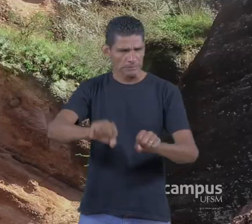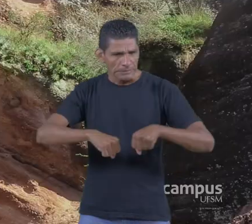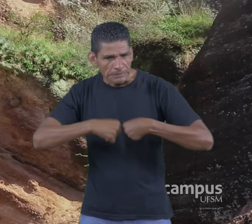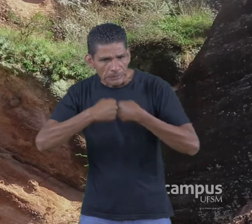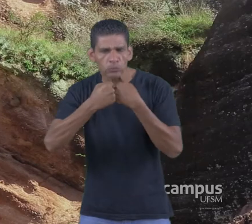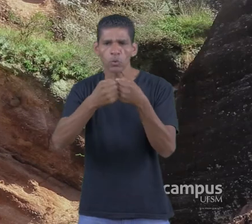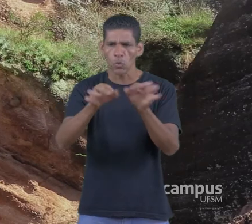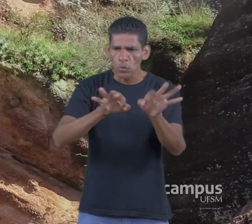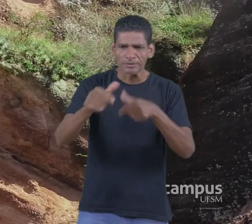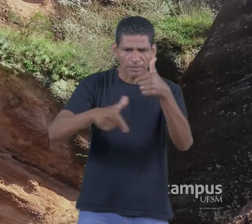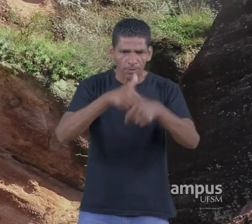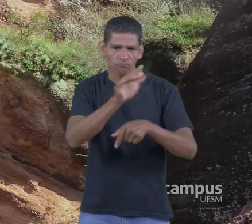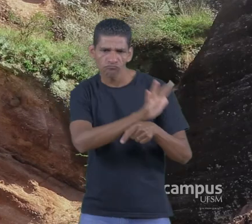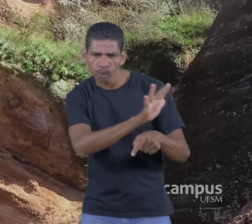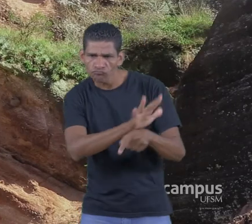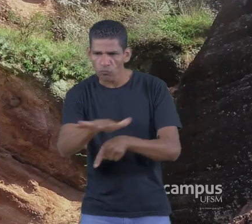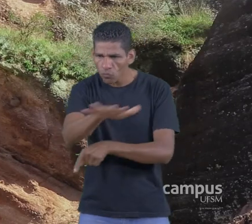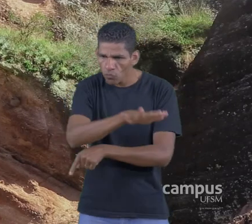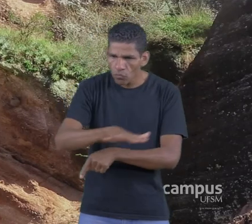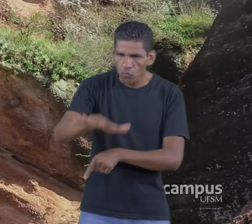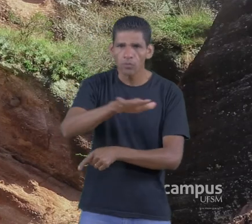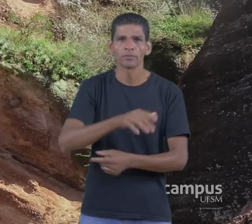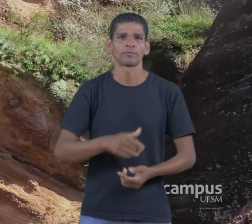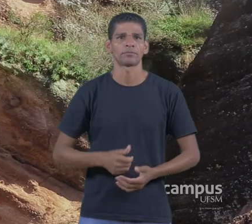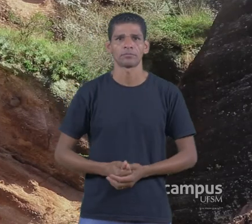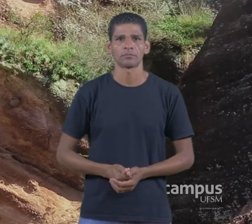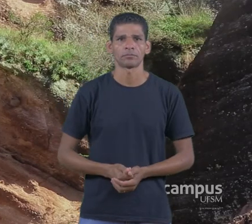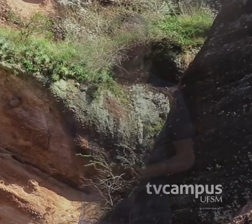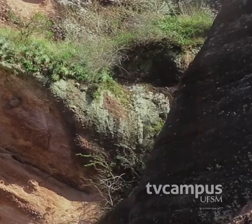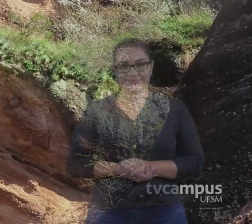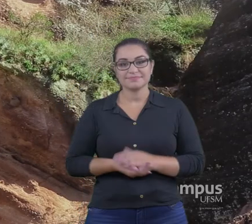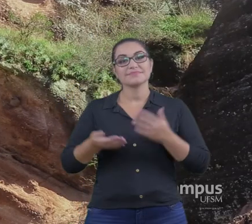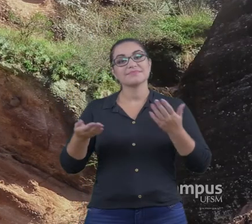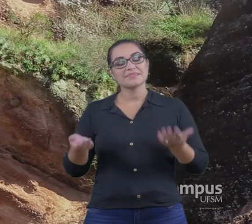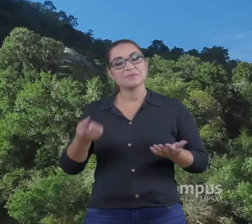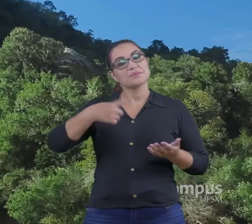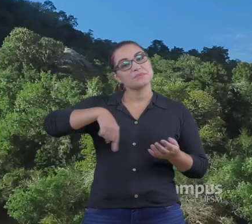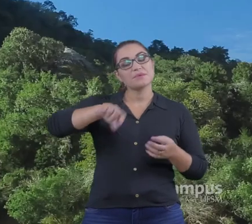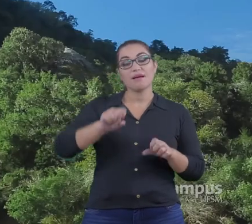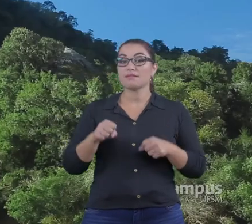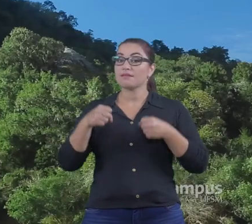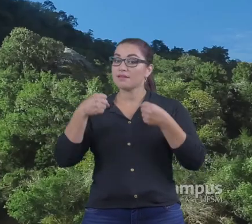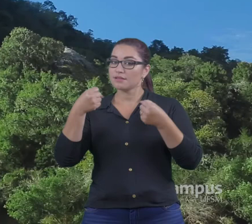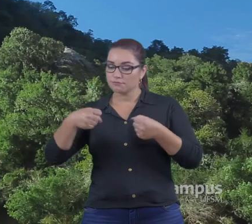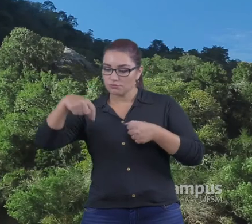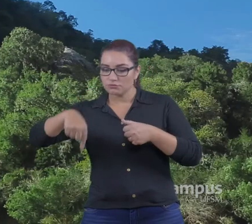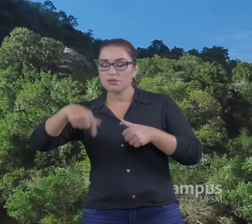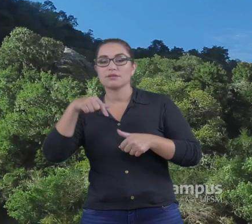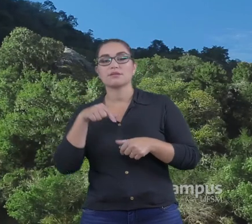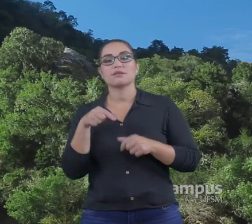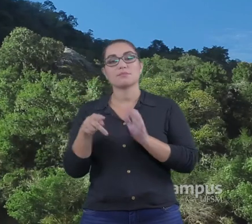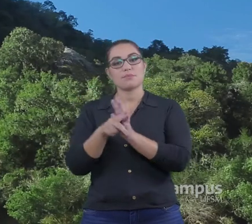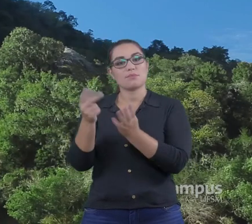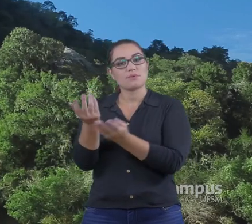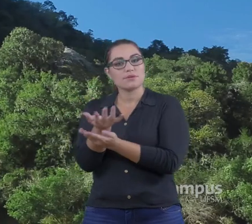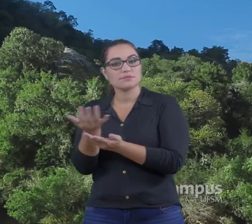grande Os esforços Que estão sendo Trabalhados No sentido De tornar Caçapava Uma